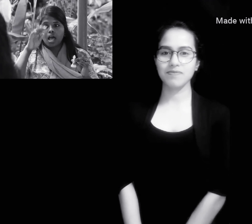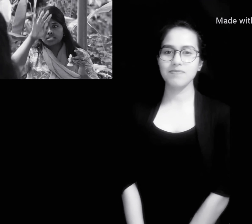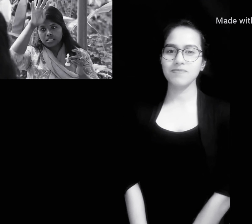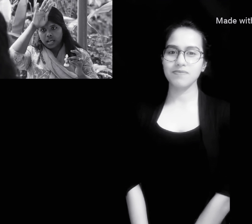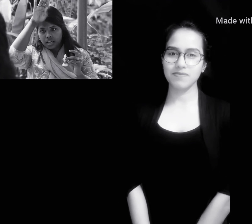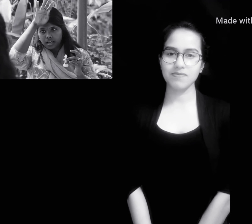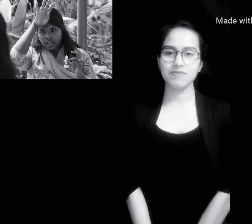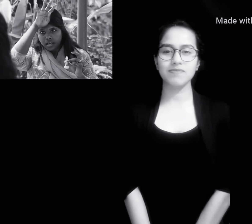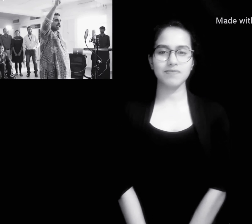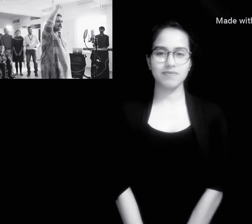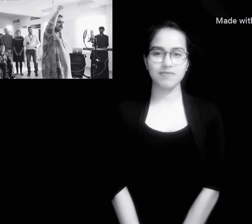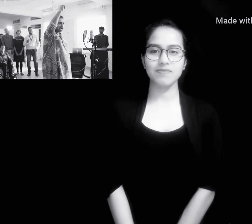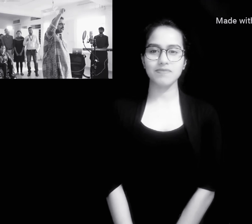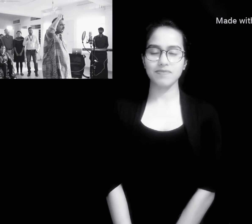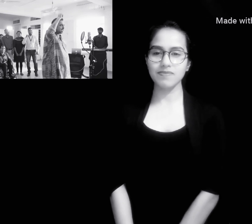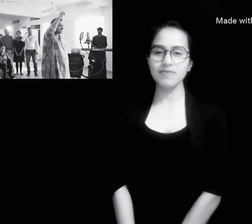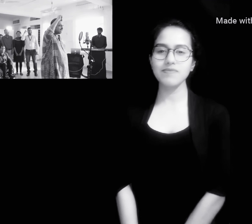मौर्ब जिएंगे